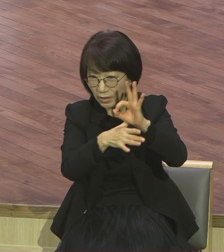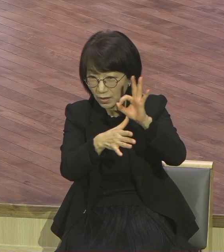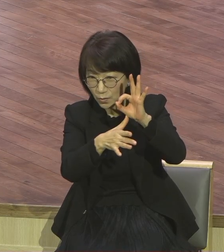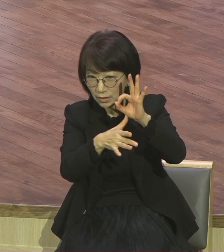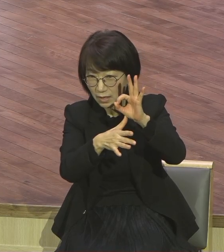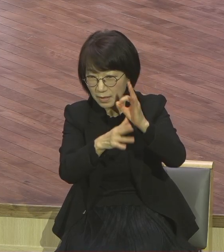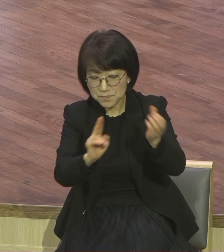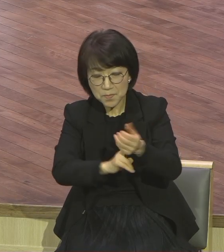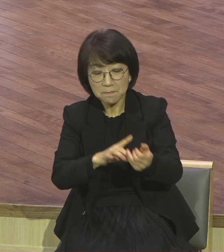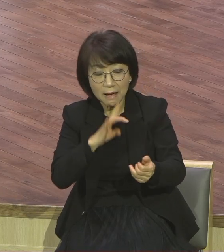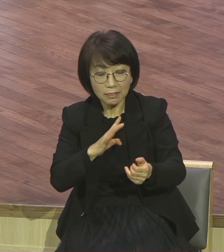떠나가시니라.